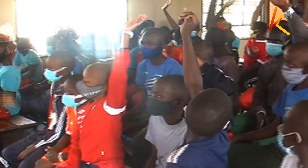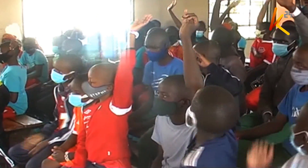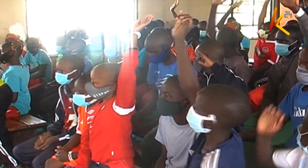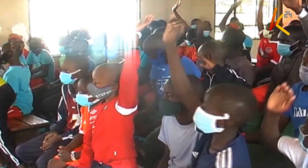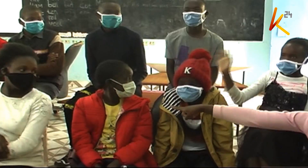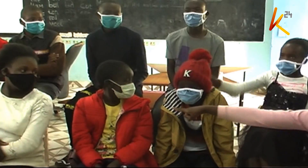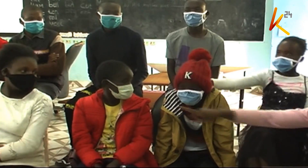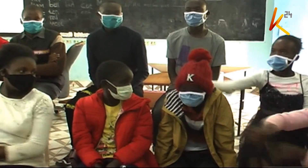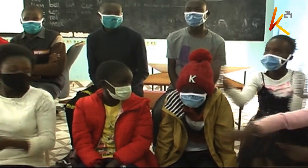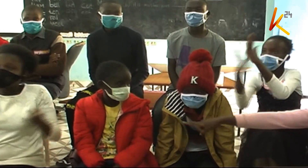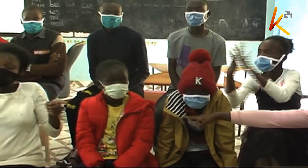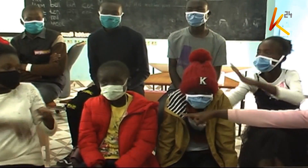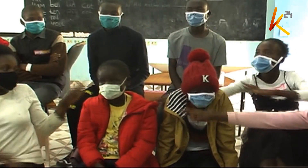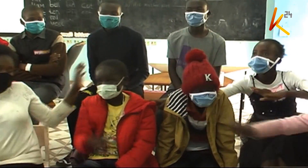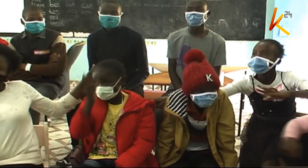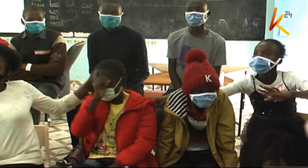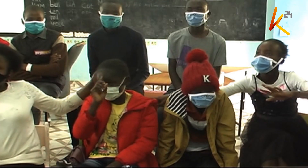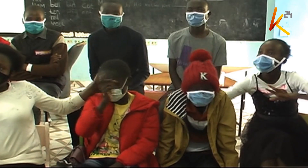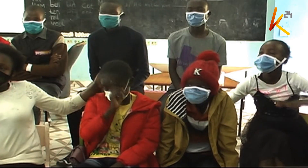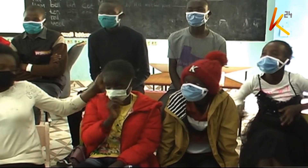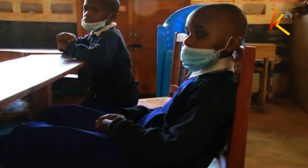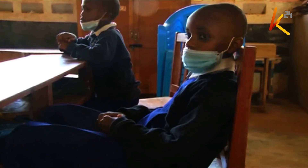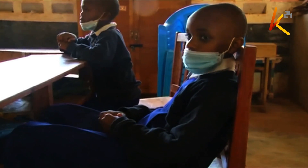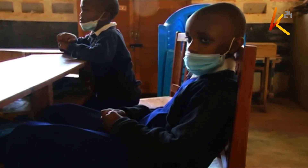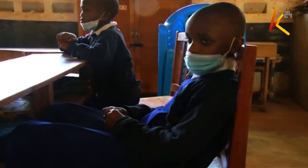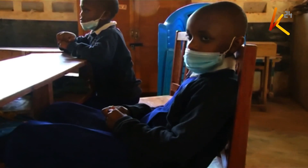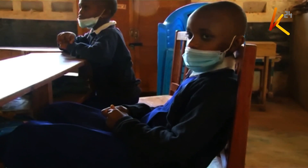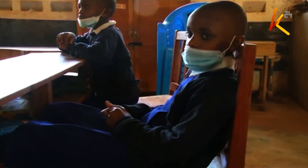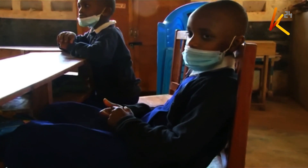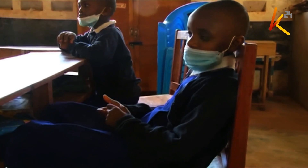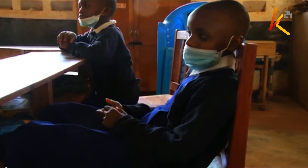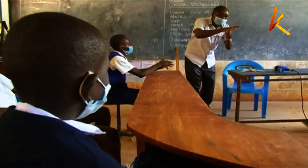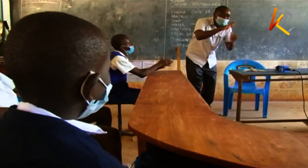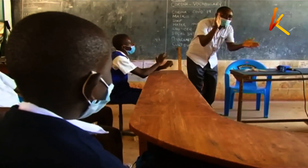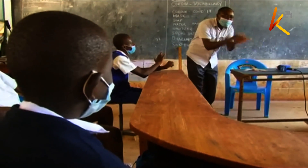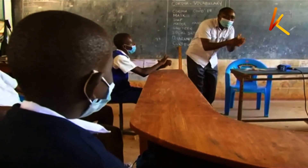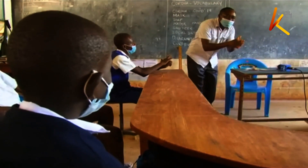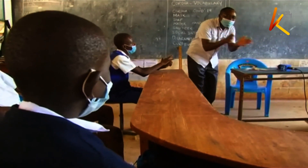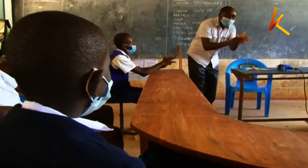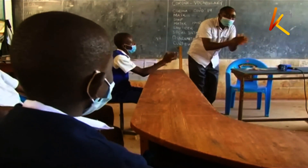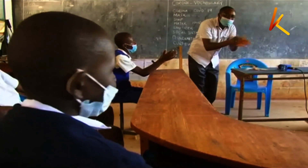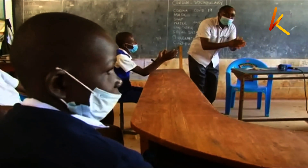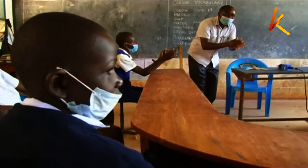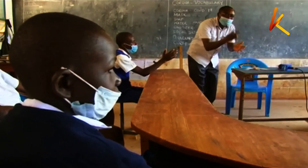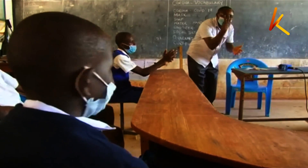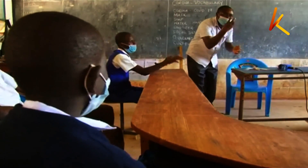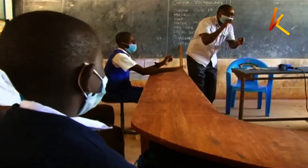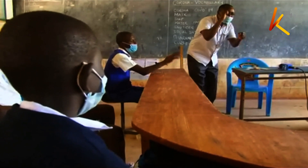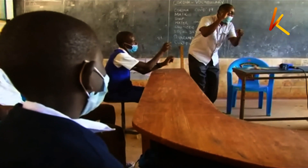huu, hasa barakoa. Kisa na mana ni kuwa barakoa zina watatiza katika mawasiliano muhimu ambayo ufanyo